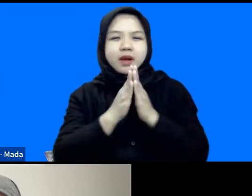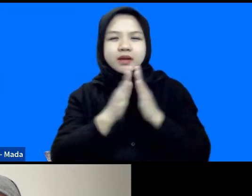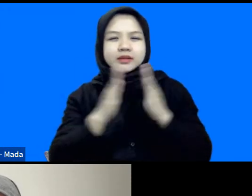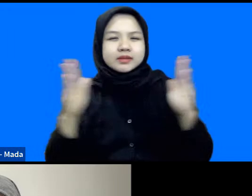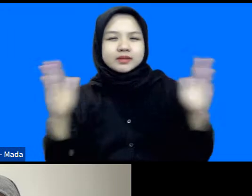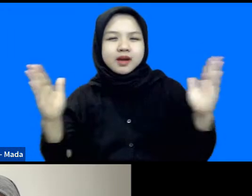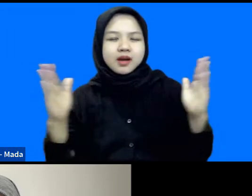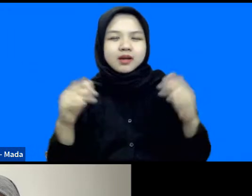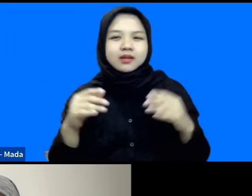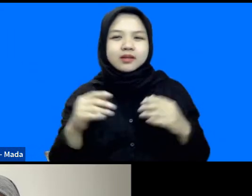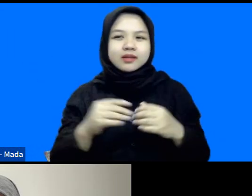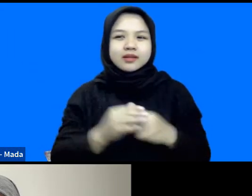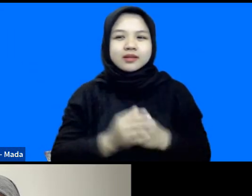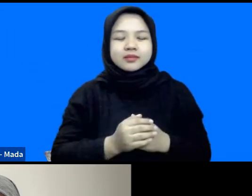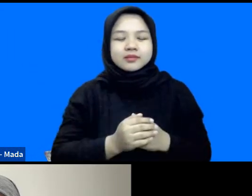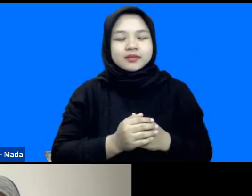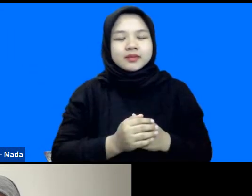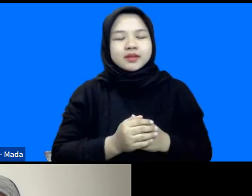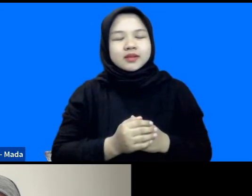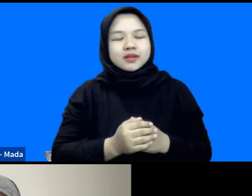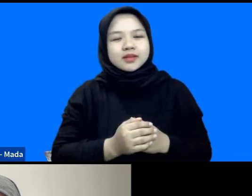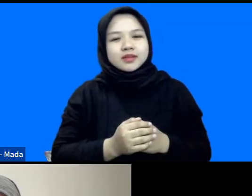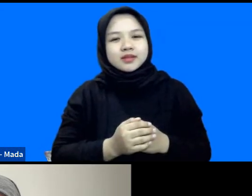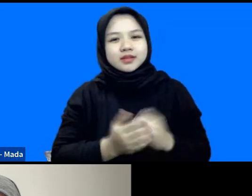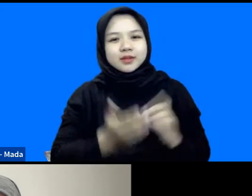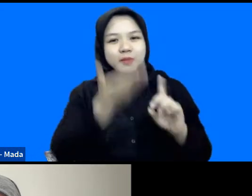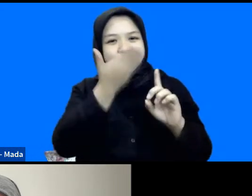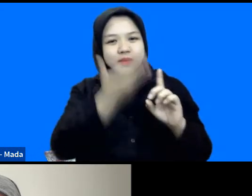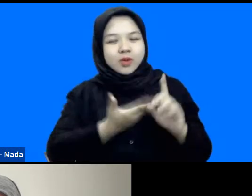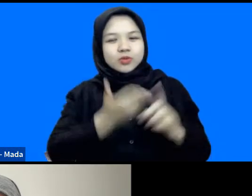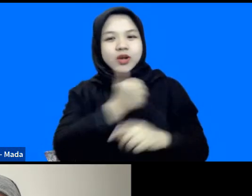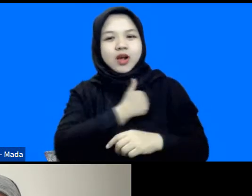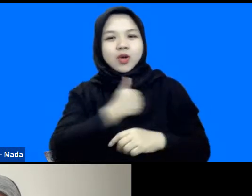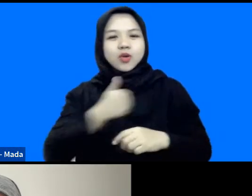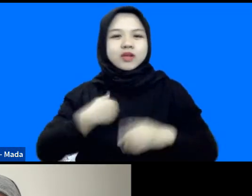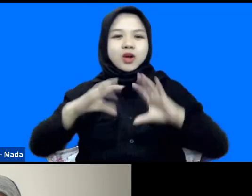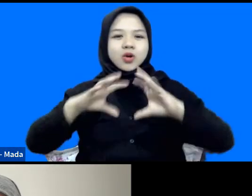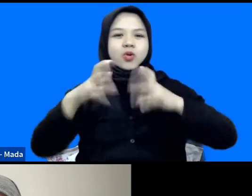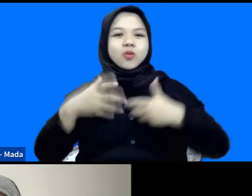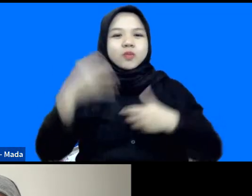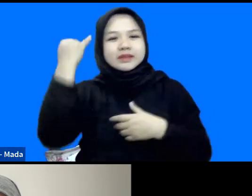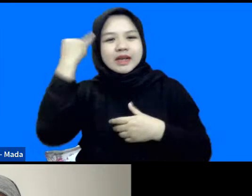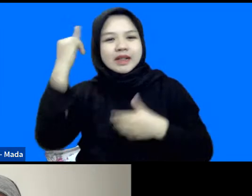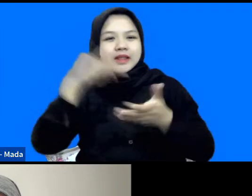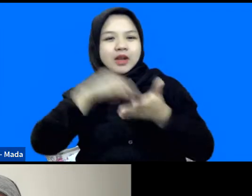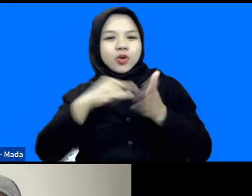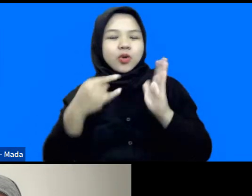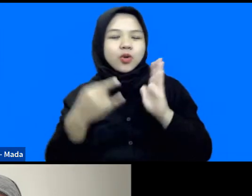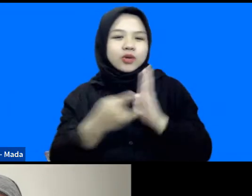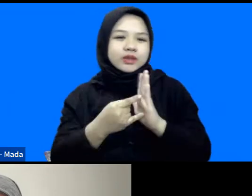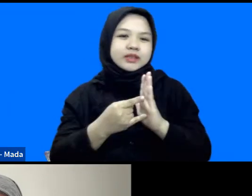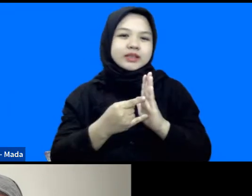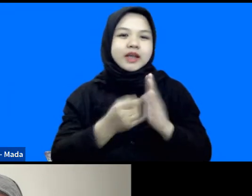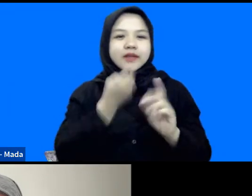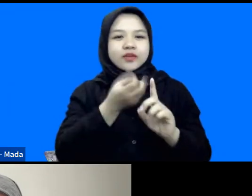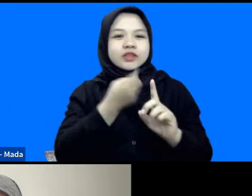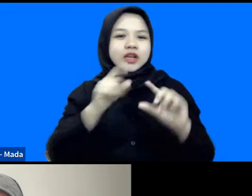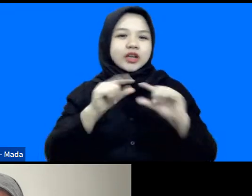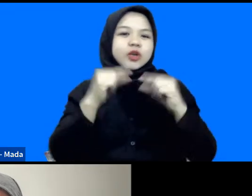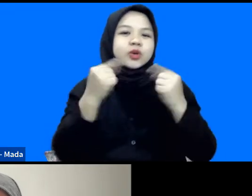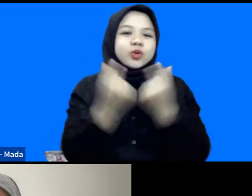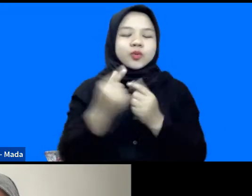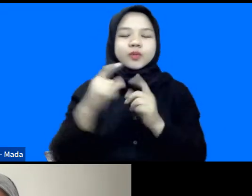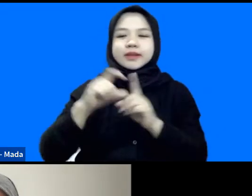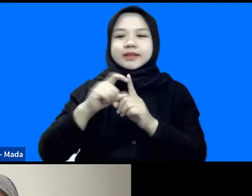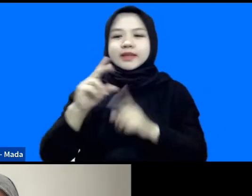selain itu beliau adalah salah satu anggota dari Global Science and Technology Advisory Group Start for UNDRR tahun